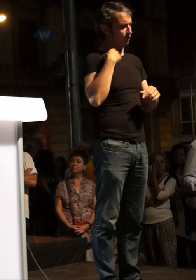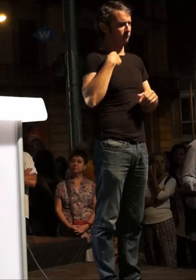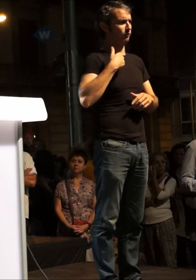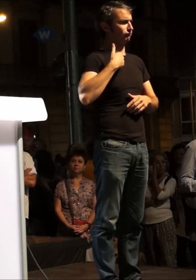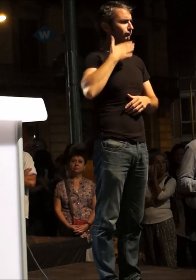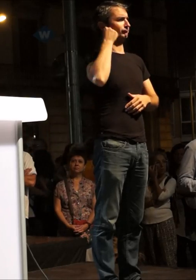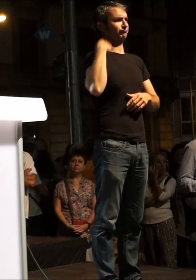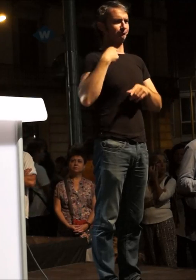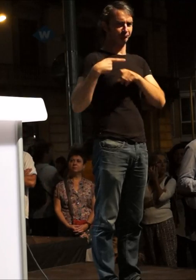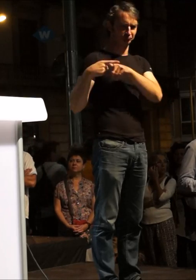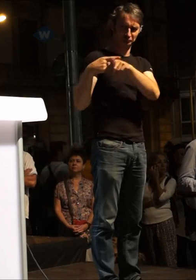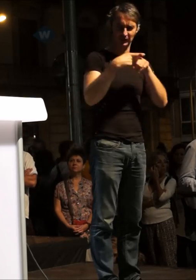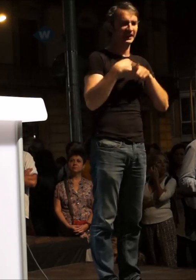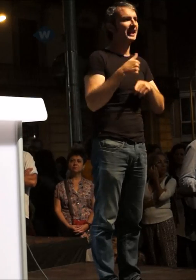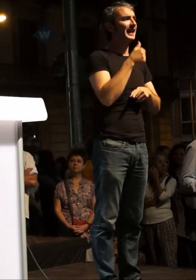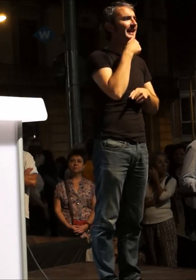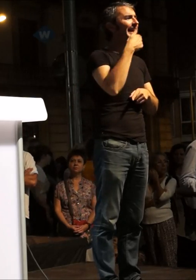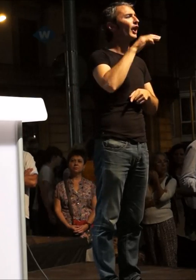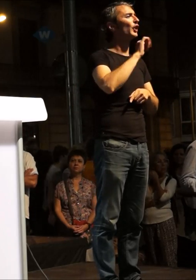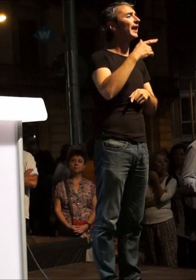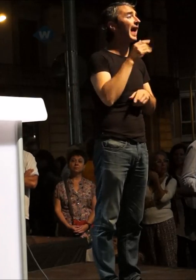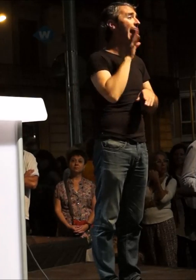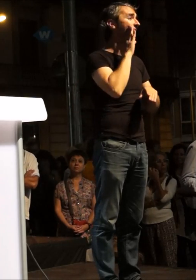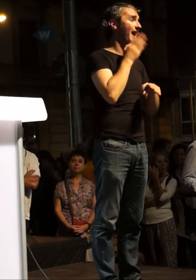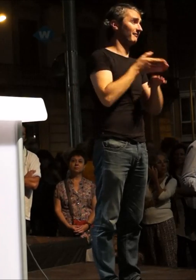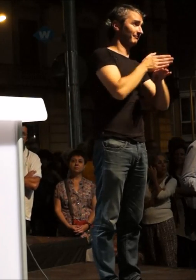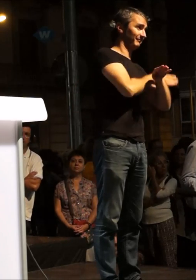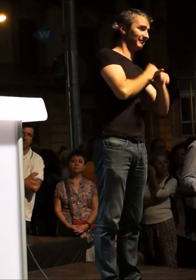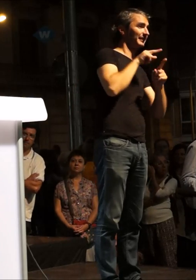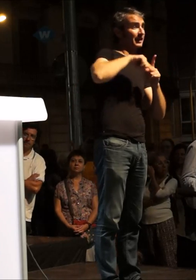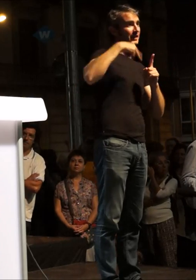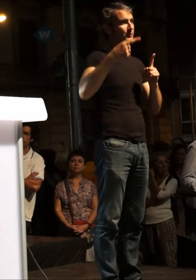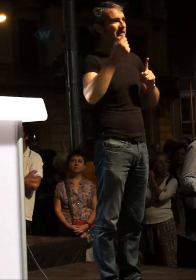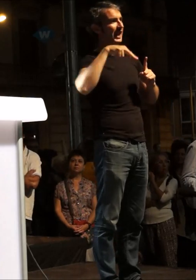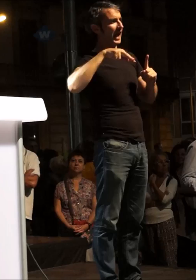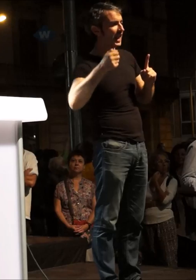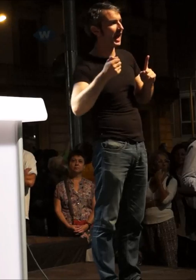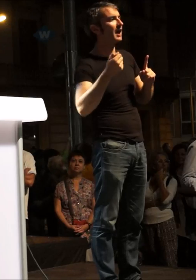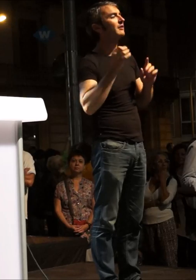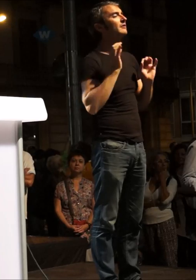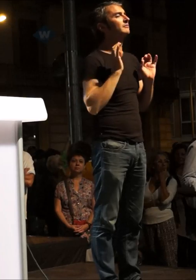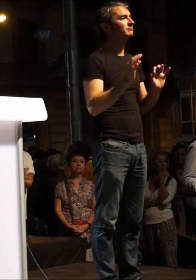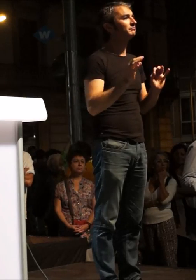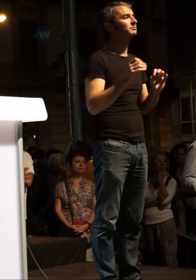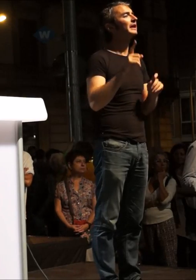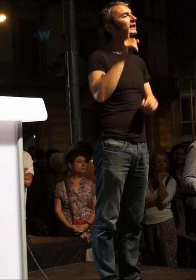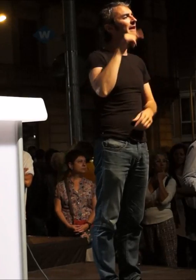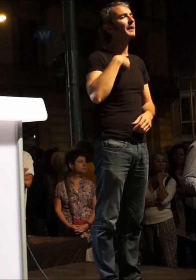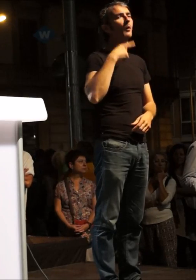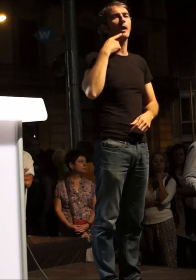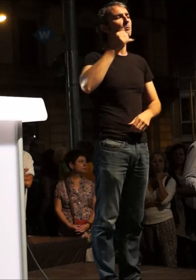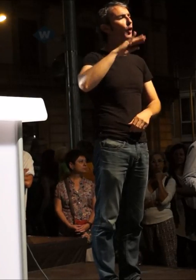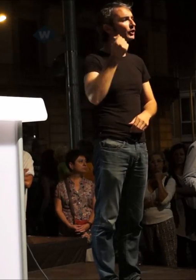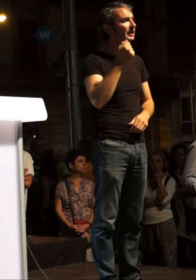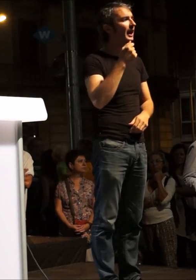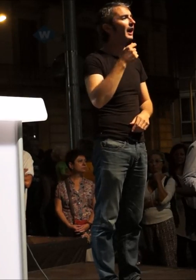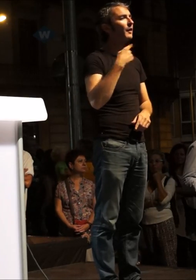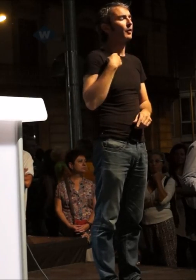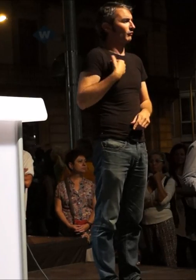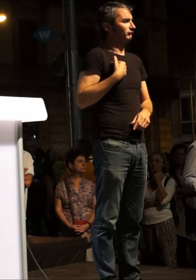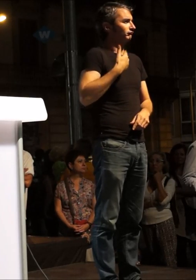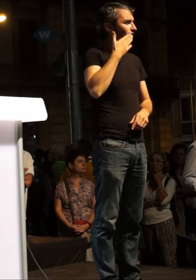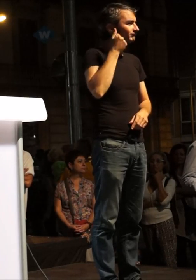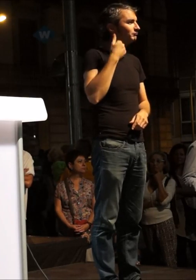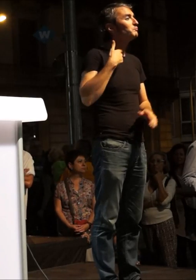escenari amb la Georgina Monja, que ha parlat abans, amb l'Anna Gabriel, que parlarà després, amb el Borja, amb la Mireia, és un